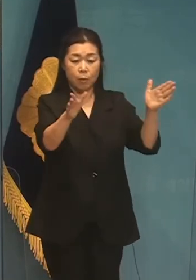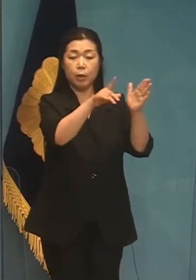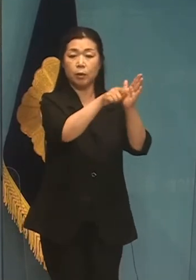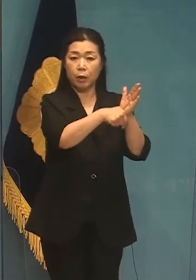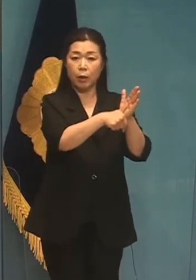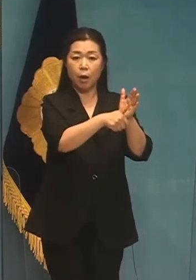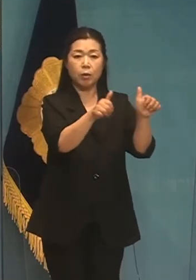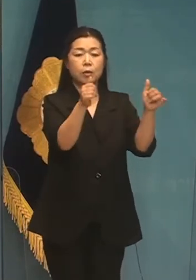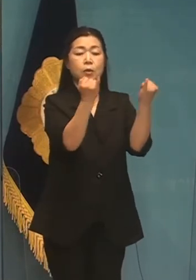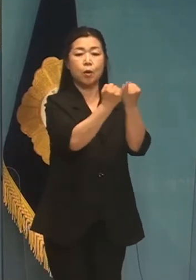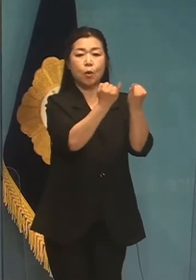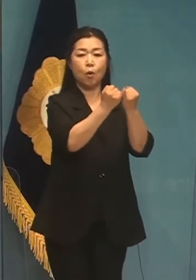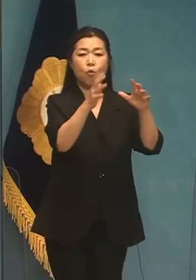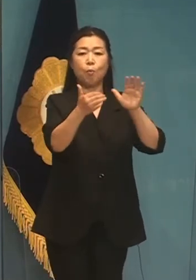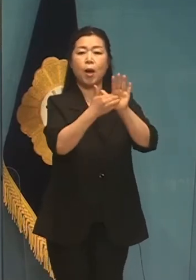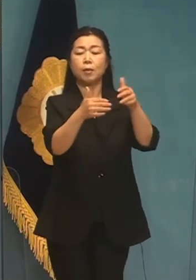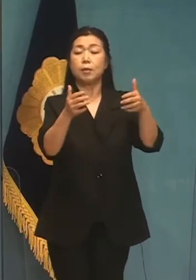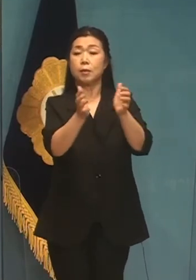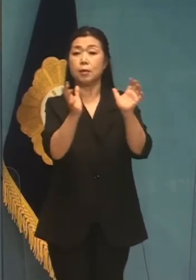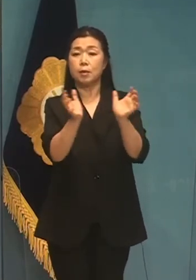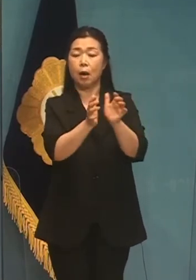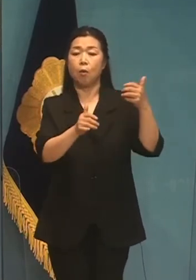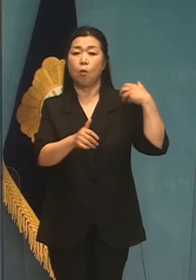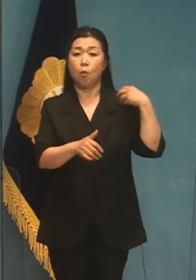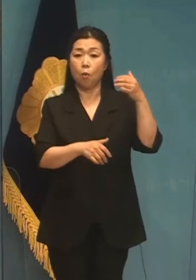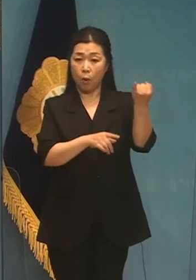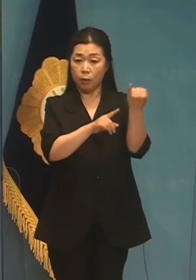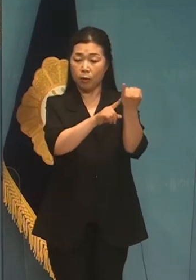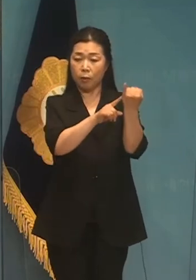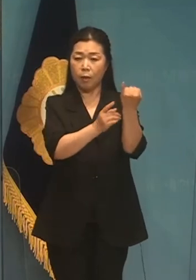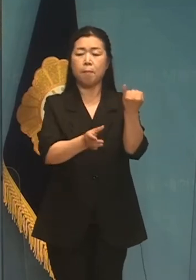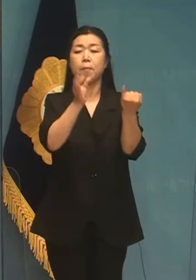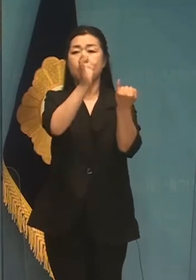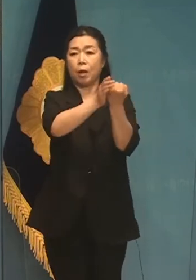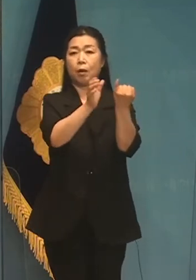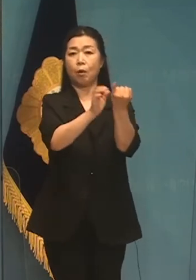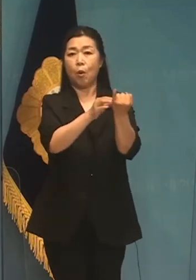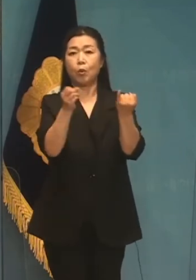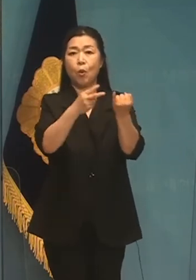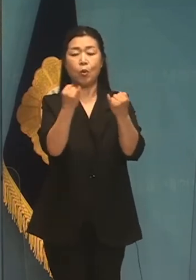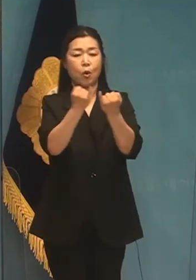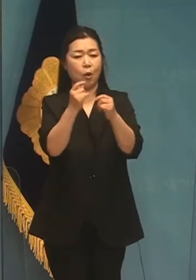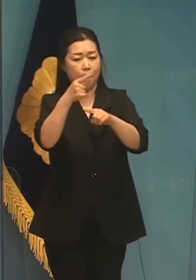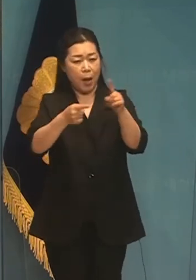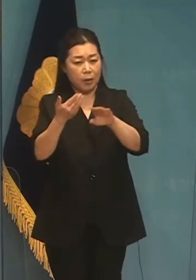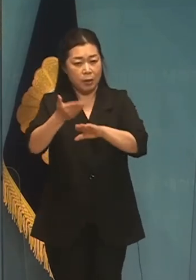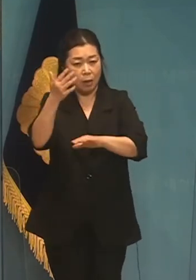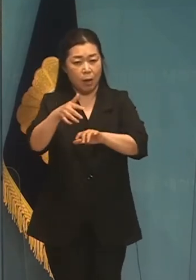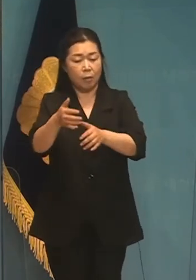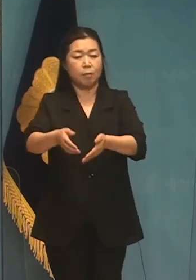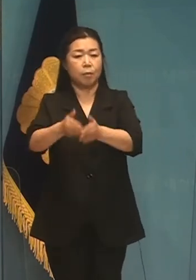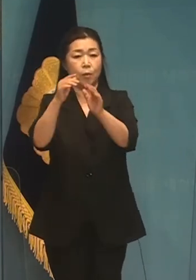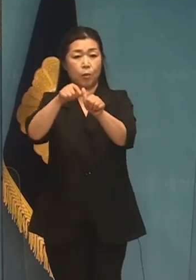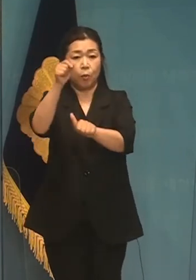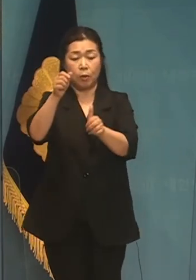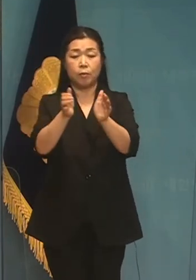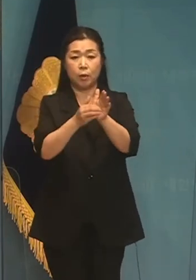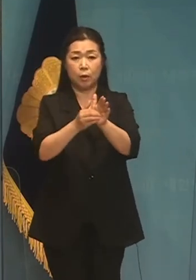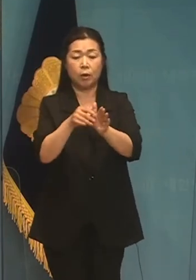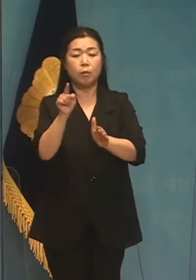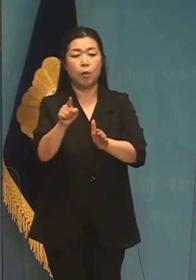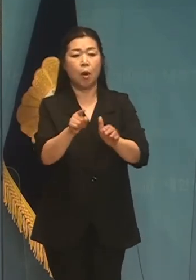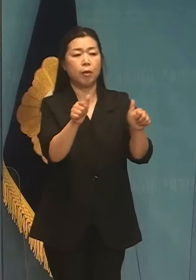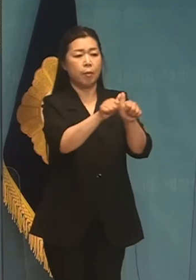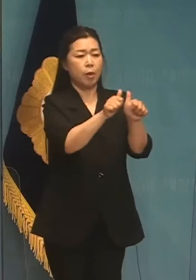여성 국방 장관 세비룰라그를 비롯해 여성을 전반으로 구성했습니다. 이는